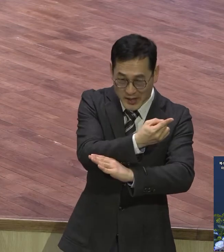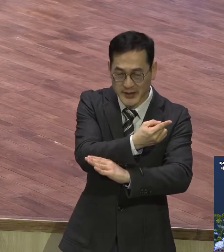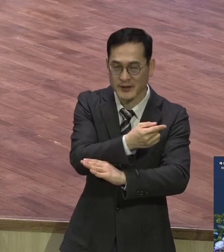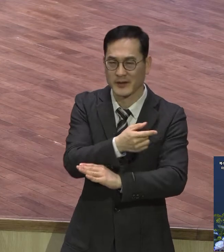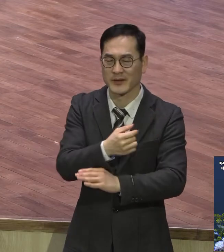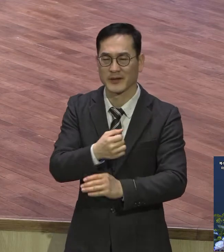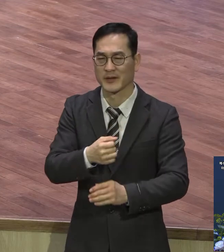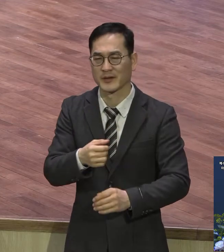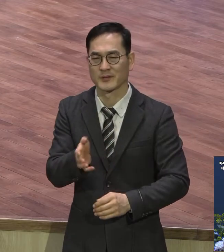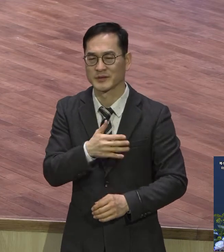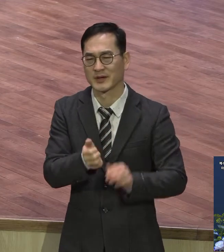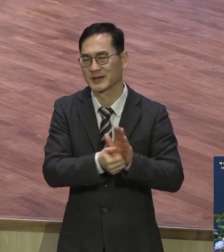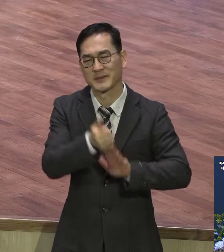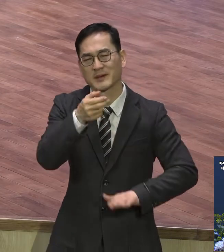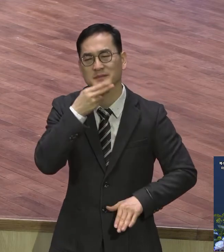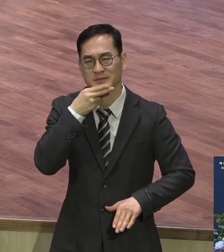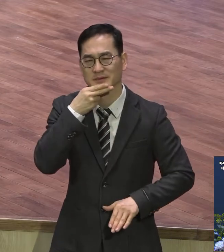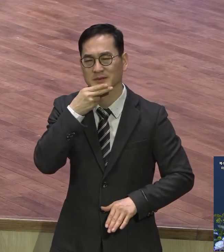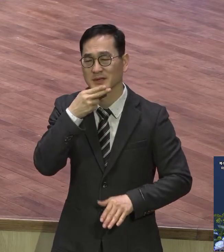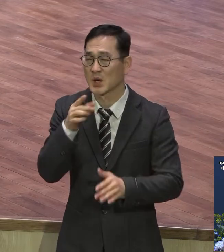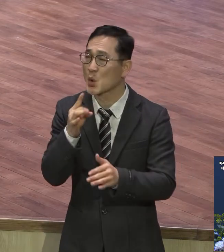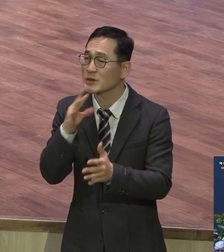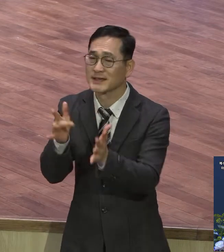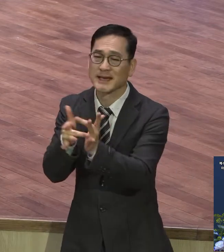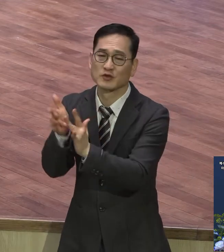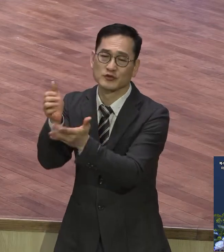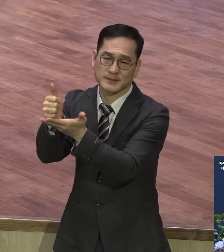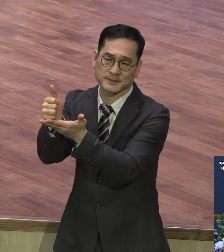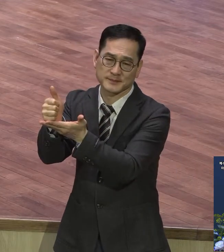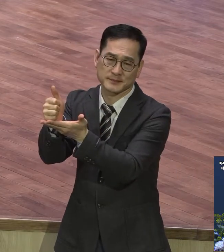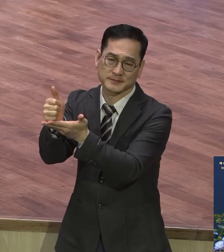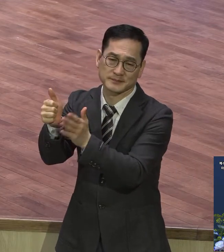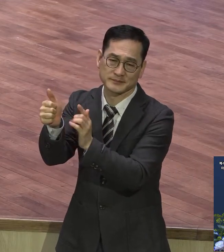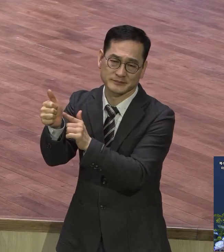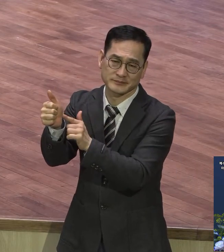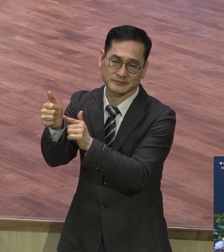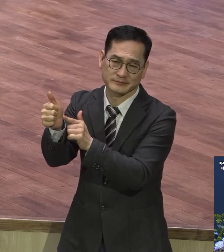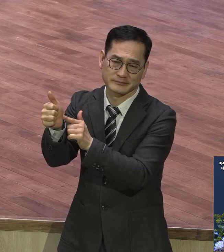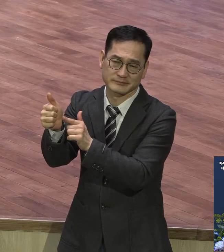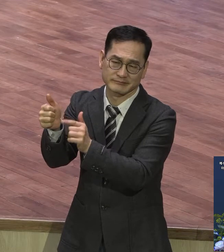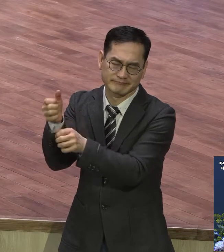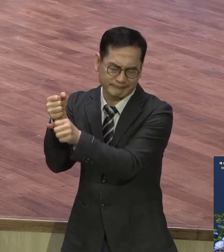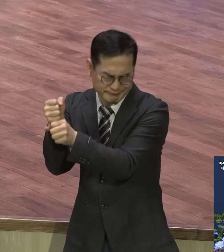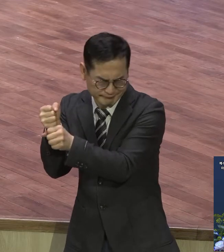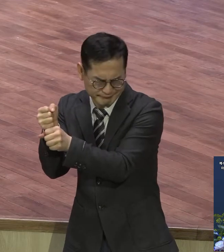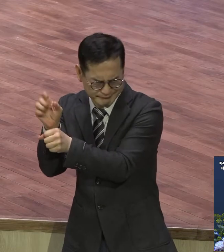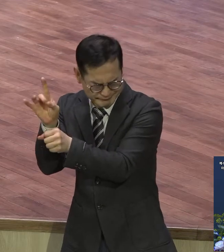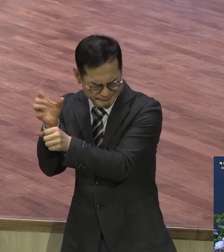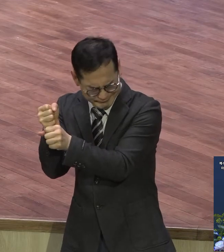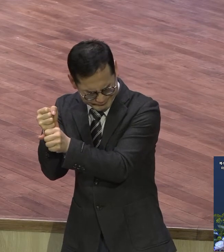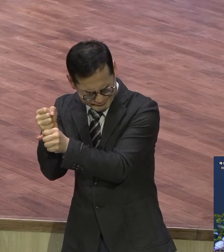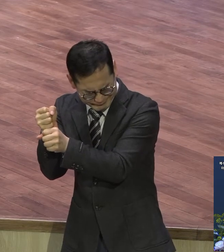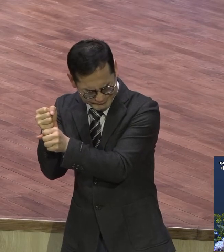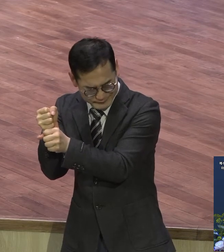예수뿐이다라는 유일성 이걸 고백하는 사람이 신명이 가난한 자입니다.